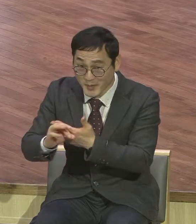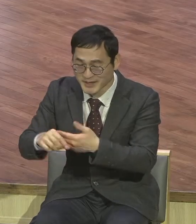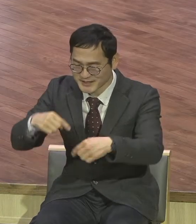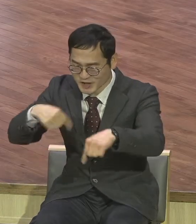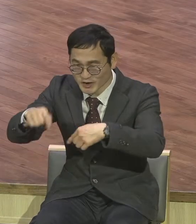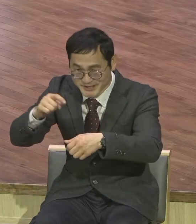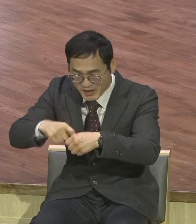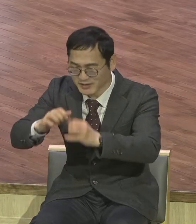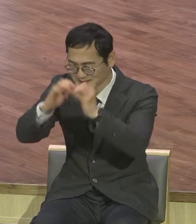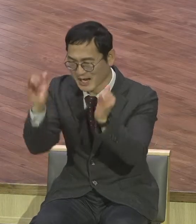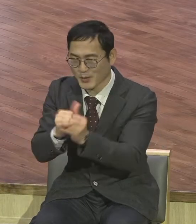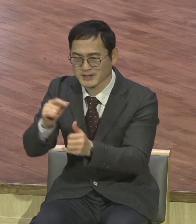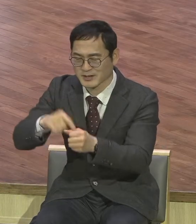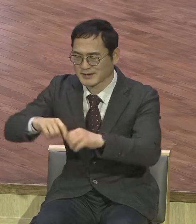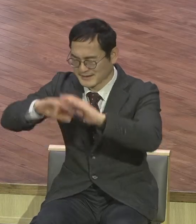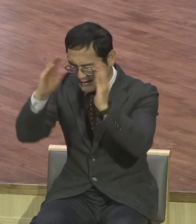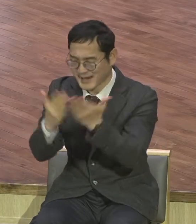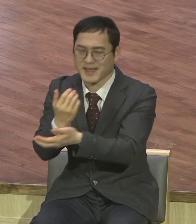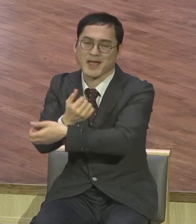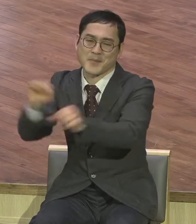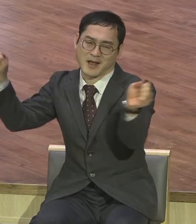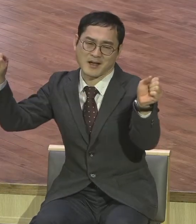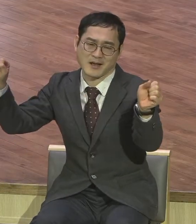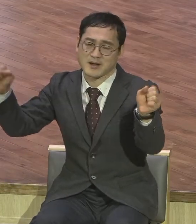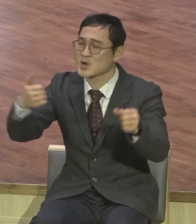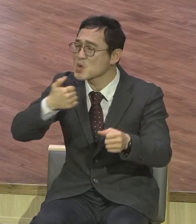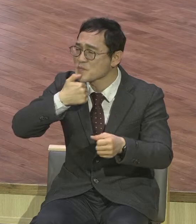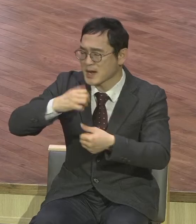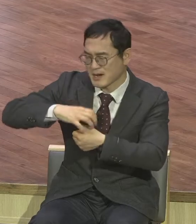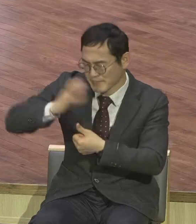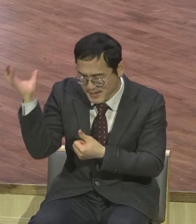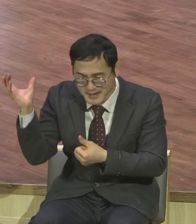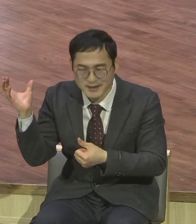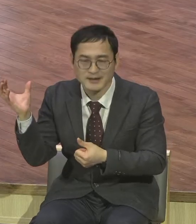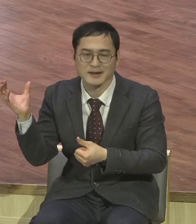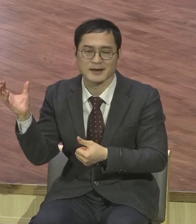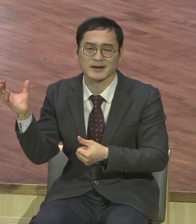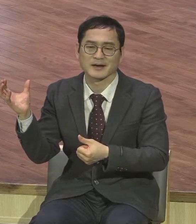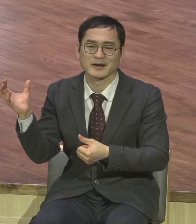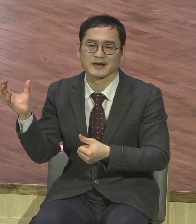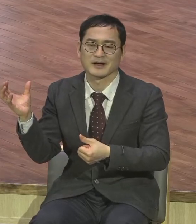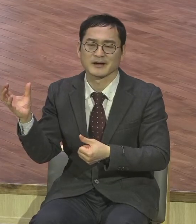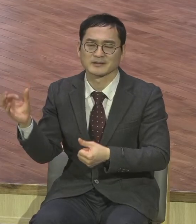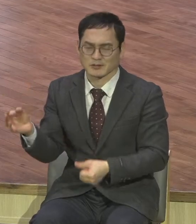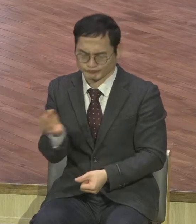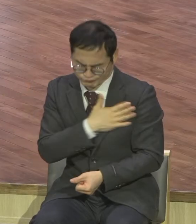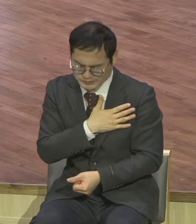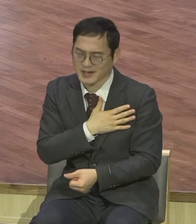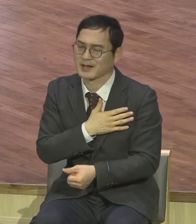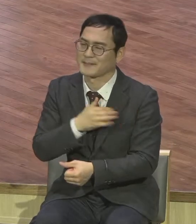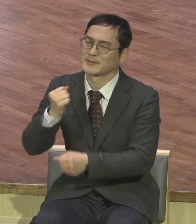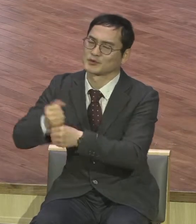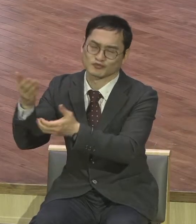그냥 우리가 로마의 속국이니까 그렇게 해방시켜주고 경제적으로 잘 살게 해주고 육신적으로 그렇게